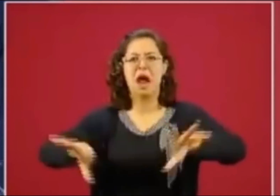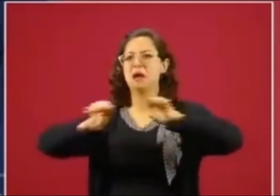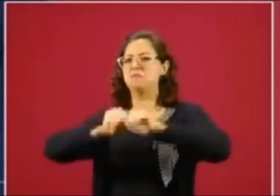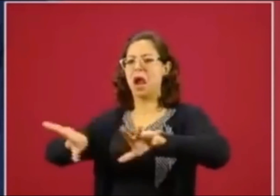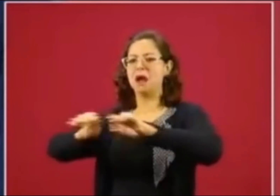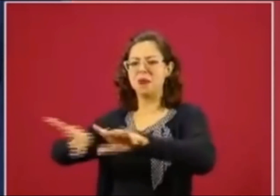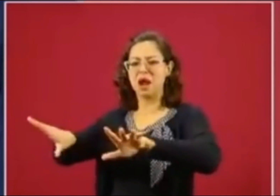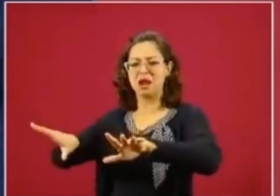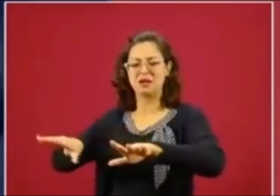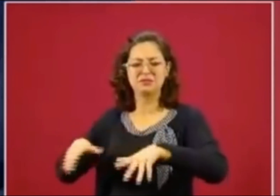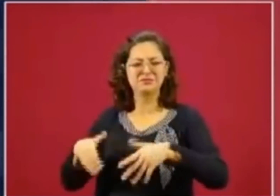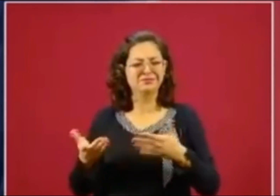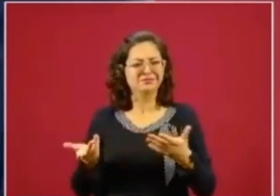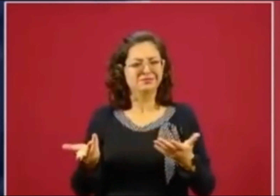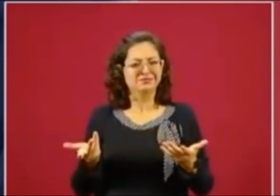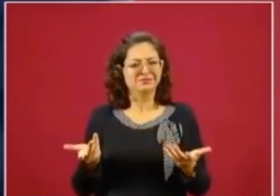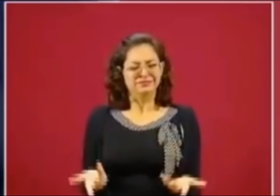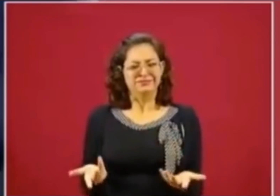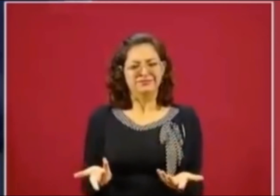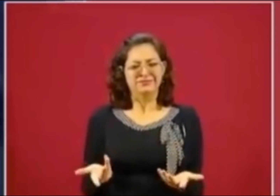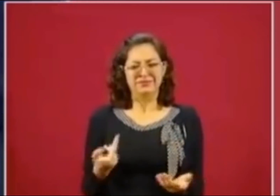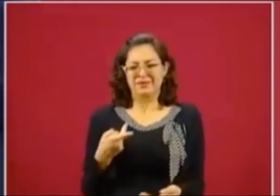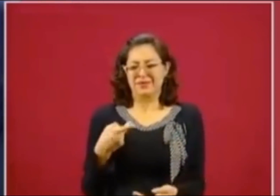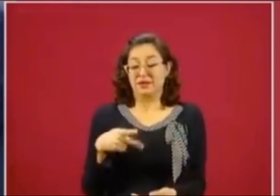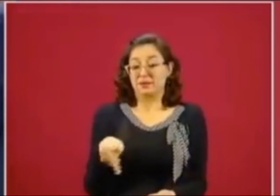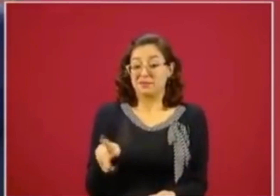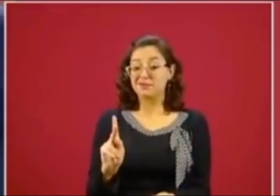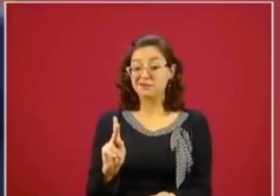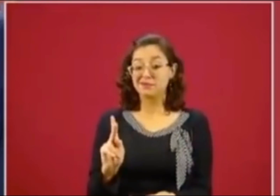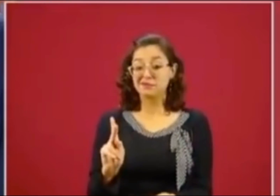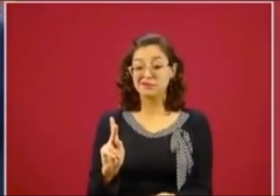pero no hay que